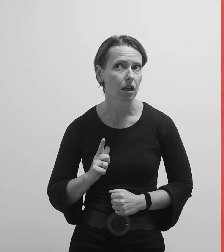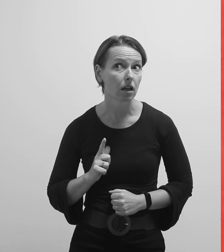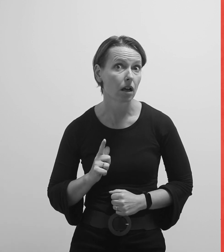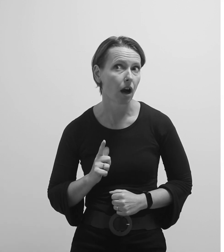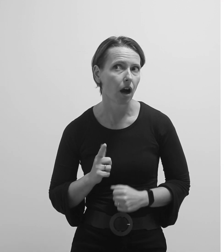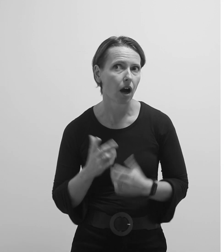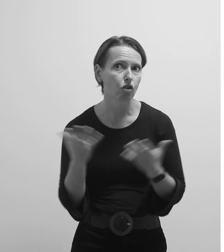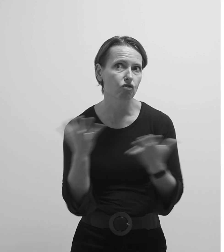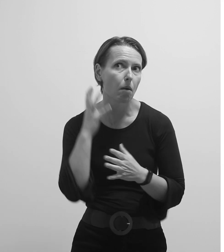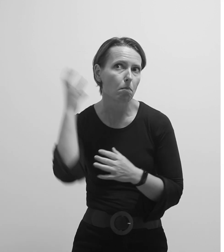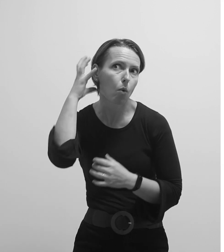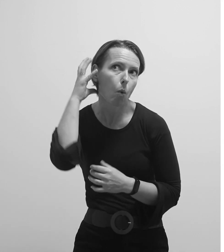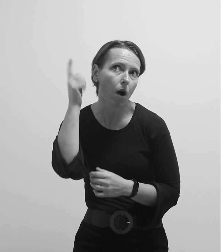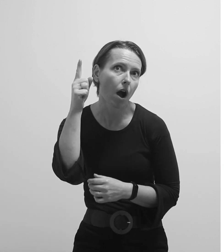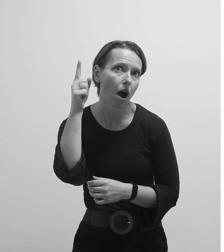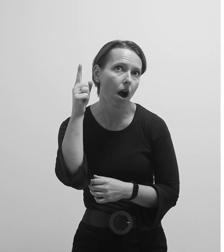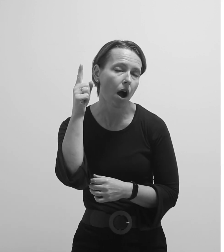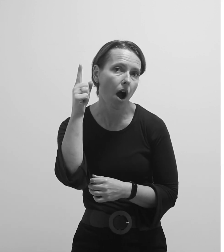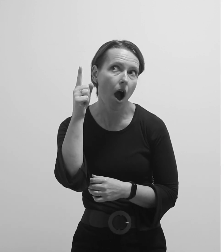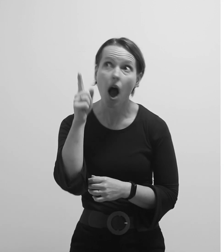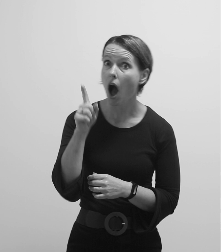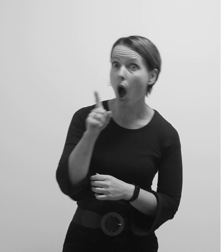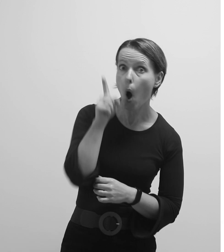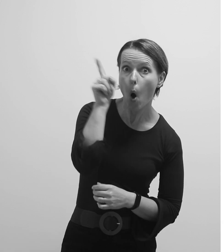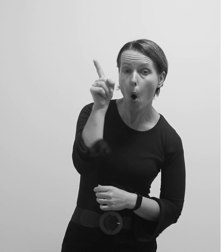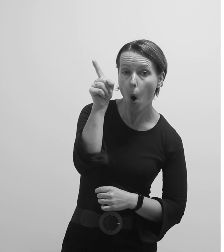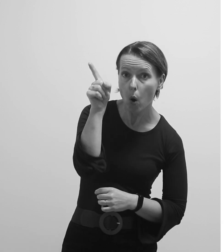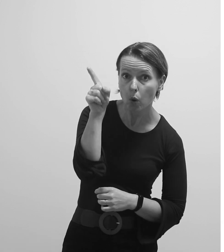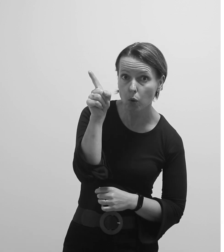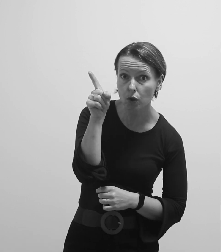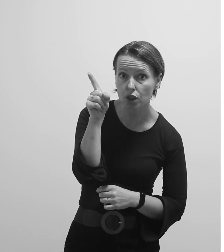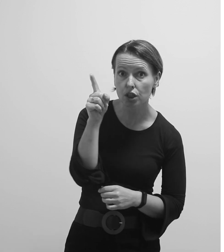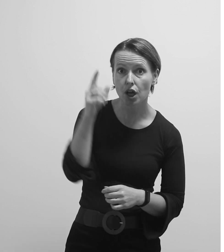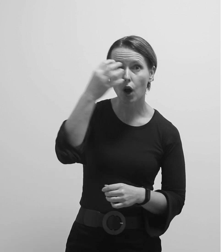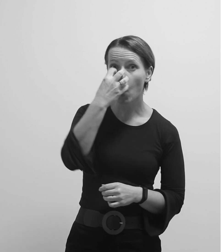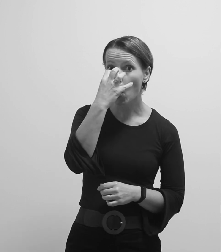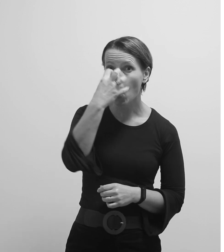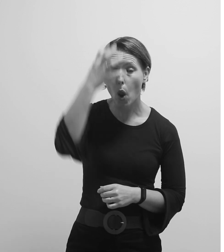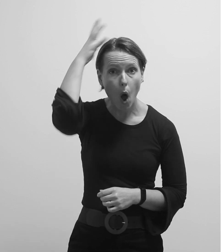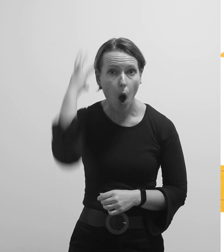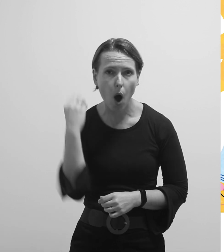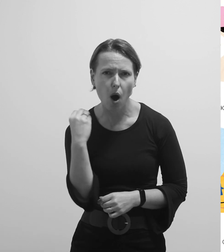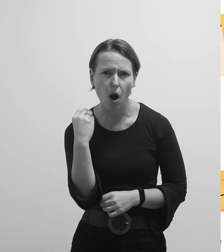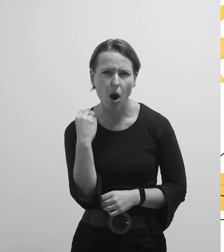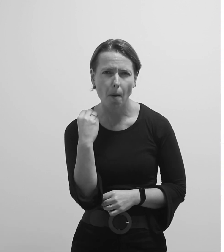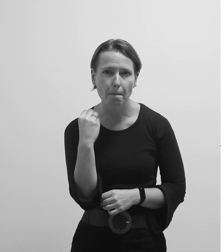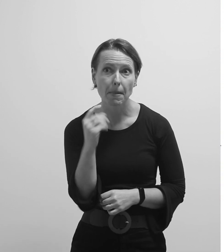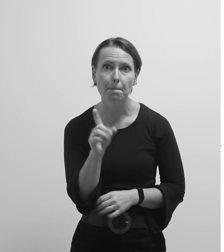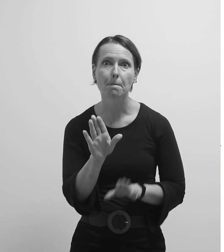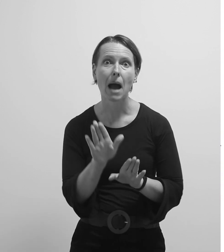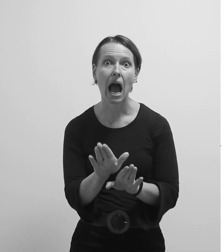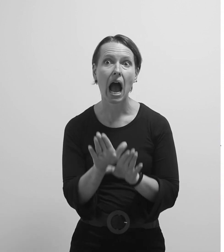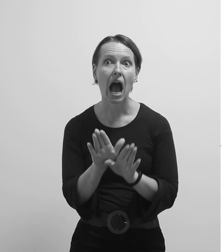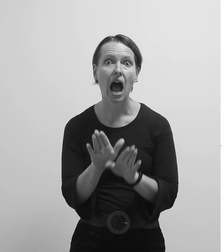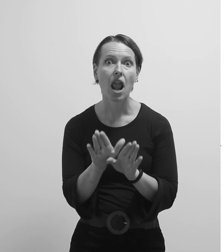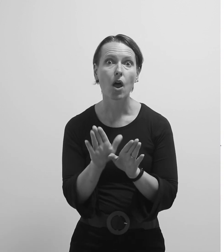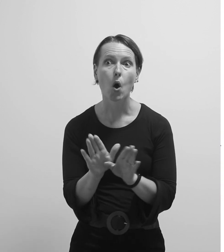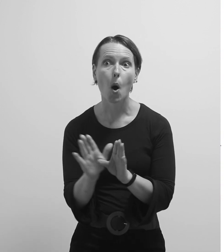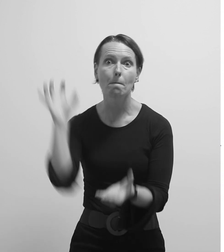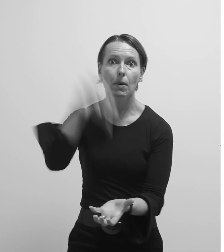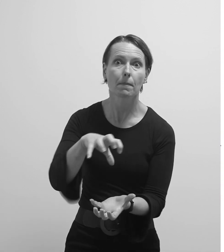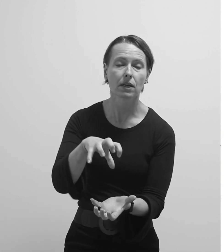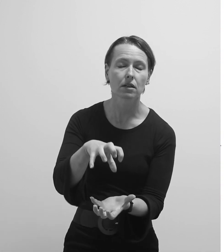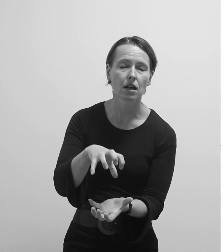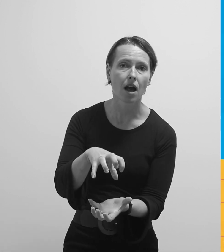čekati. Neka buka. Neka To je on. Gnom. Još samo malo.